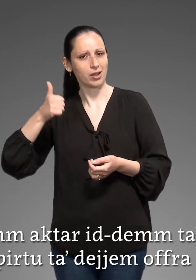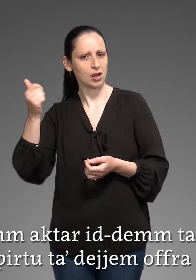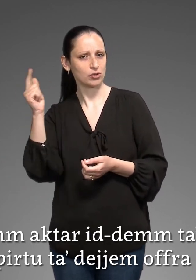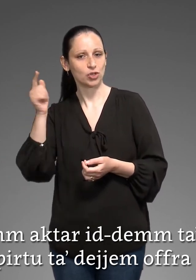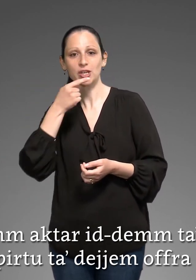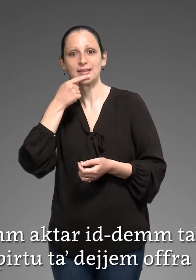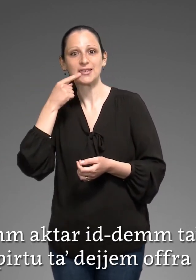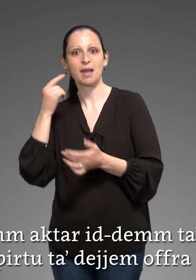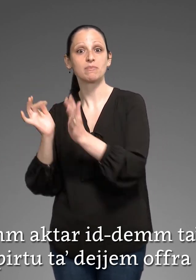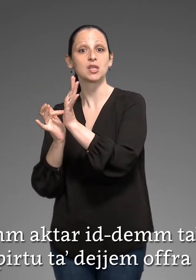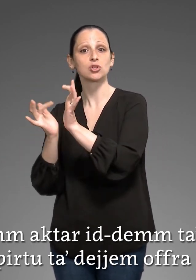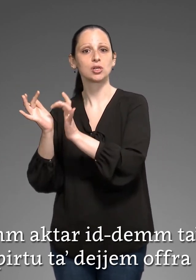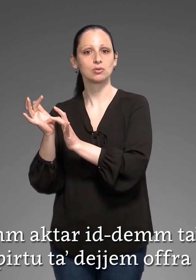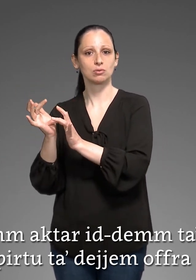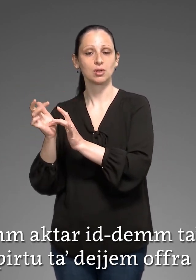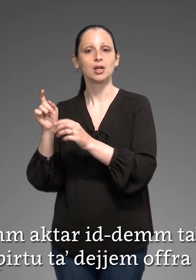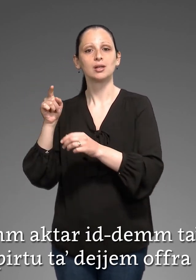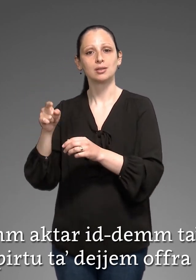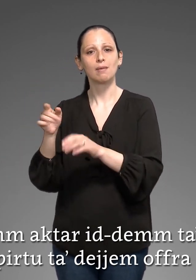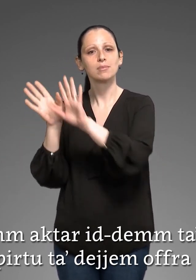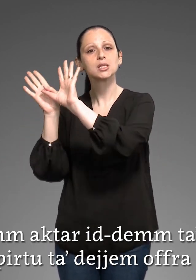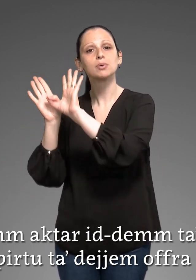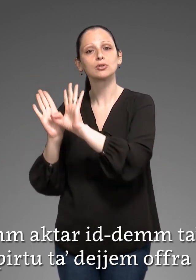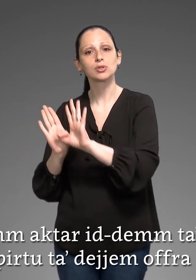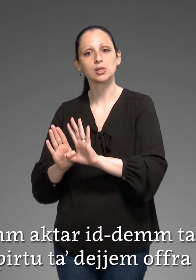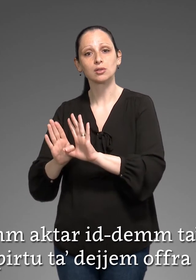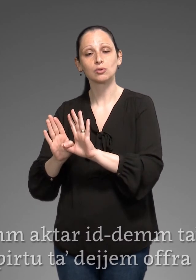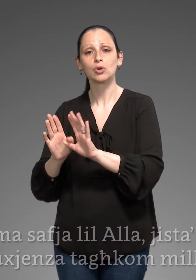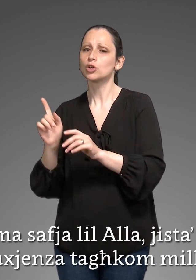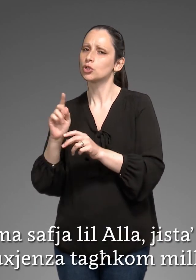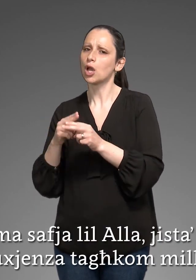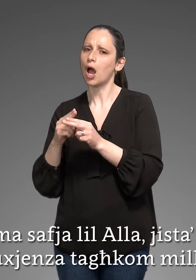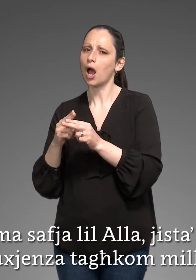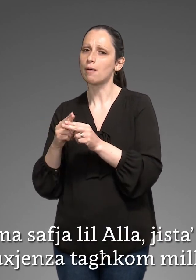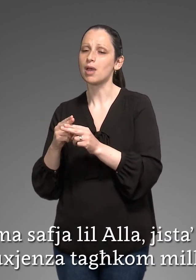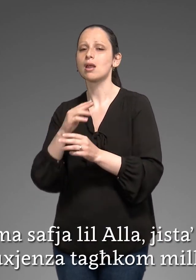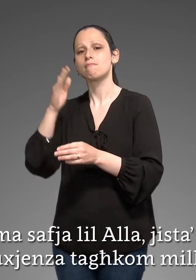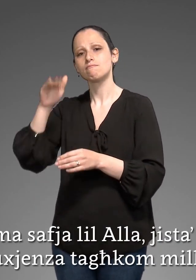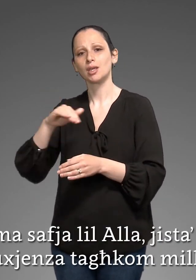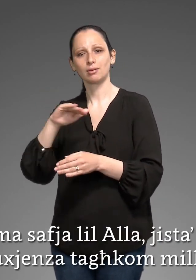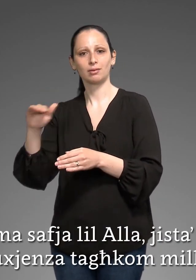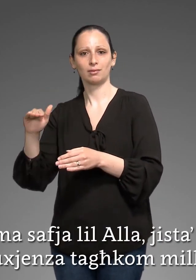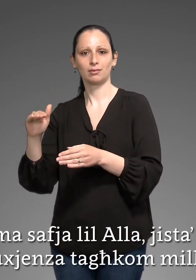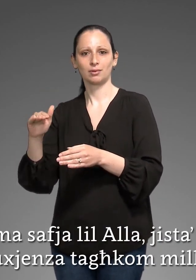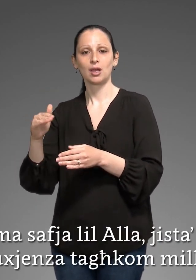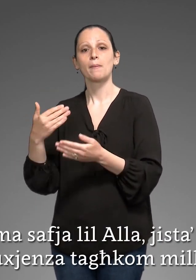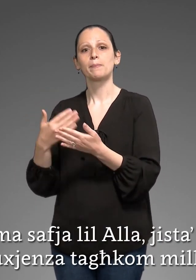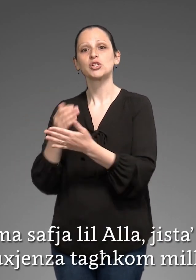Lib l-spiritu ta' dejjem Offra li l-nifsu vitma safja l-lalla Jistajnada fil